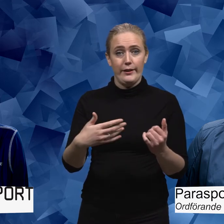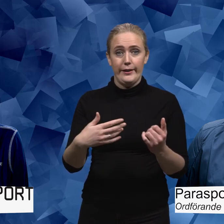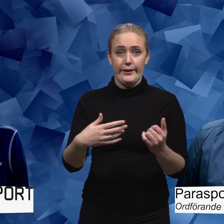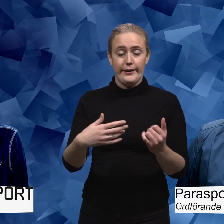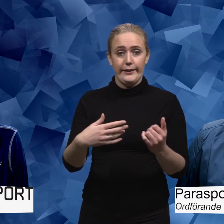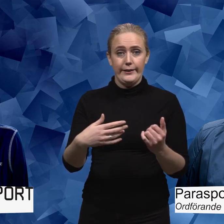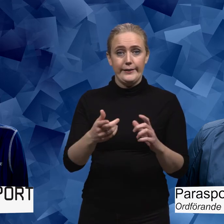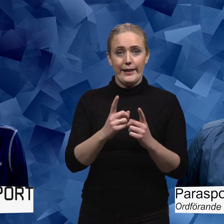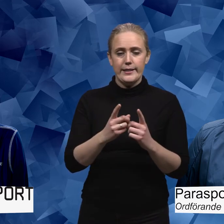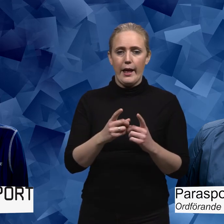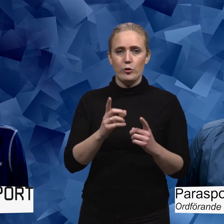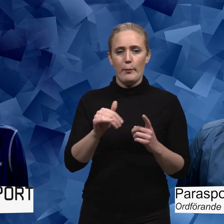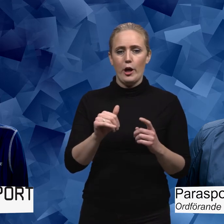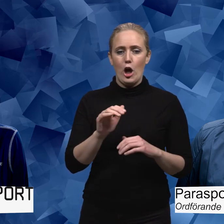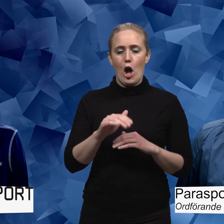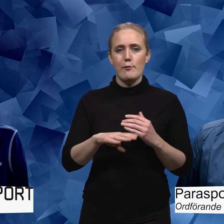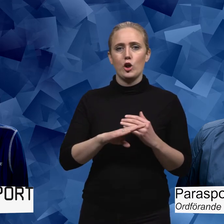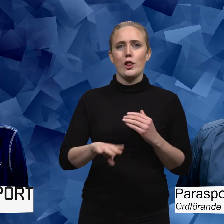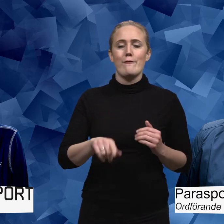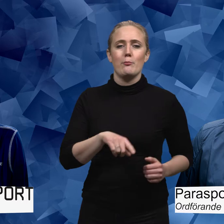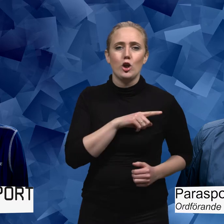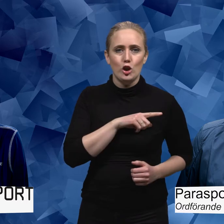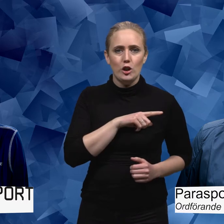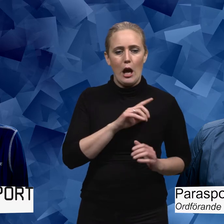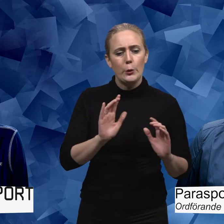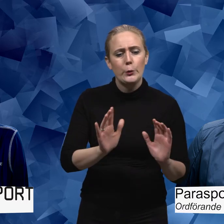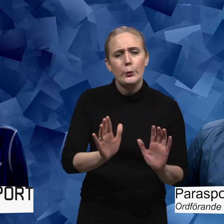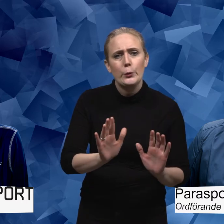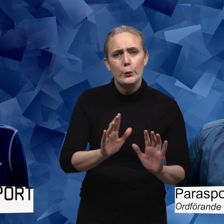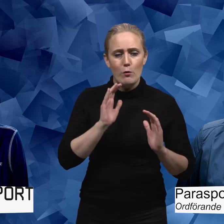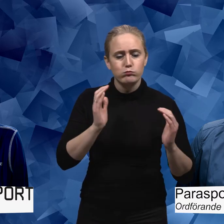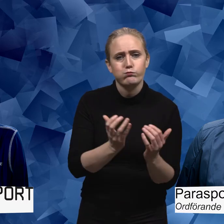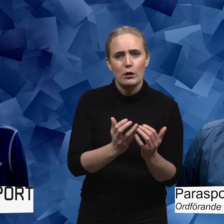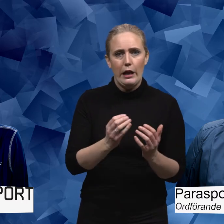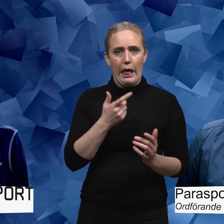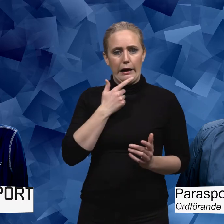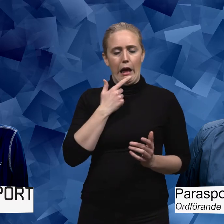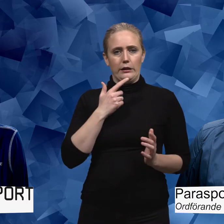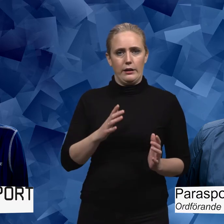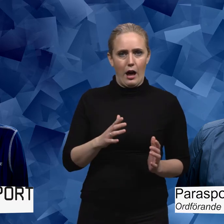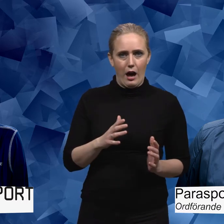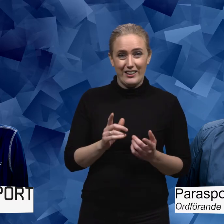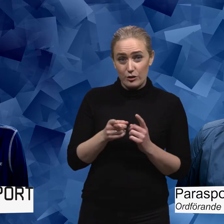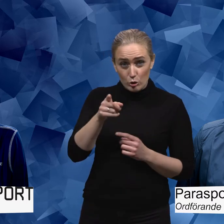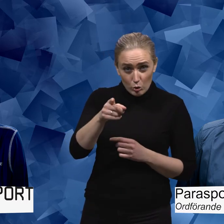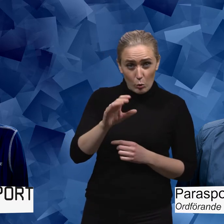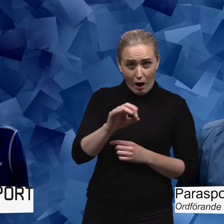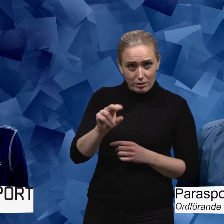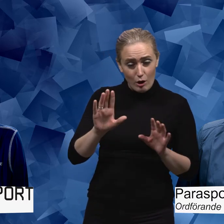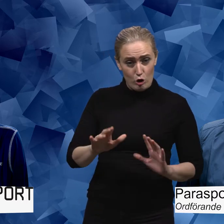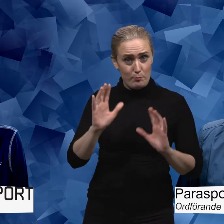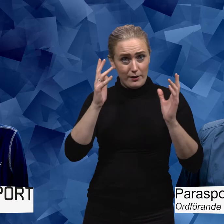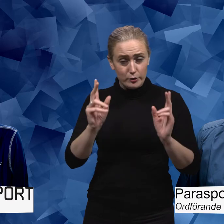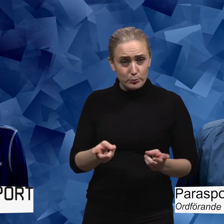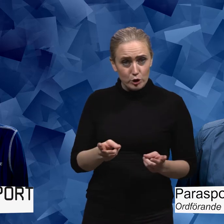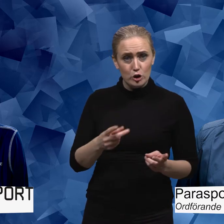det kan uppstå ett överbeskyddande eller en rädsla. För det har nog säkert du kanske också upplevt